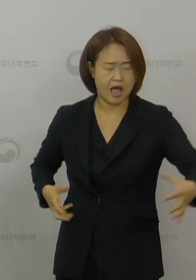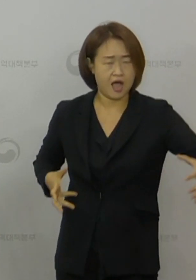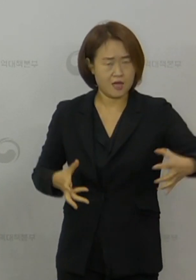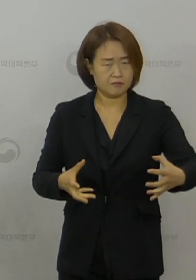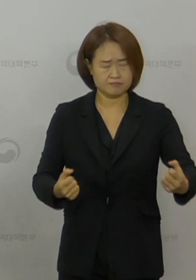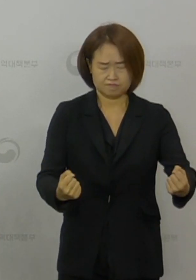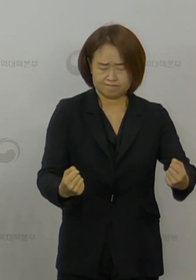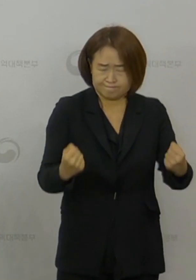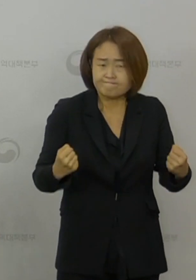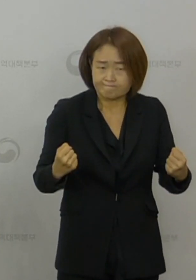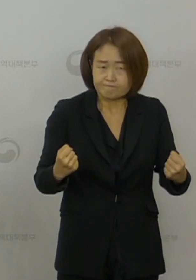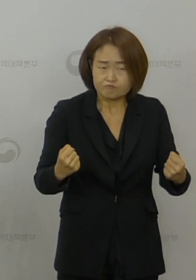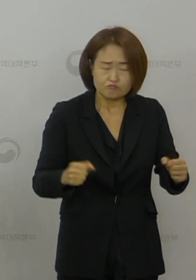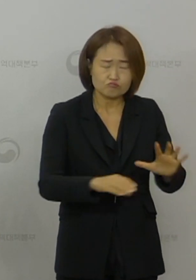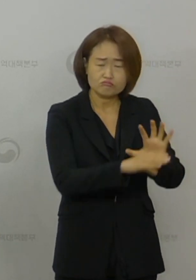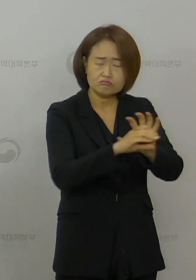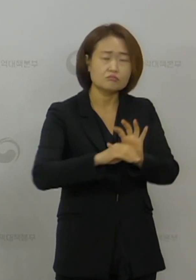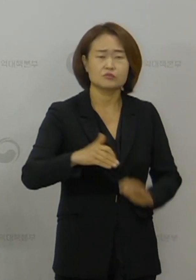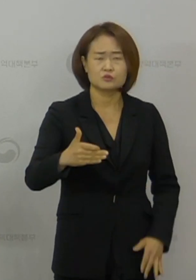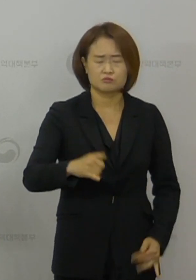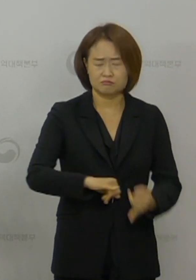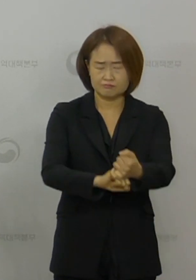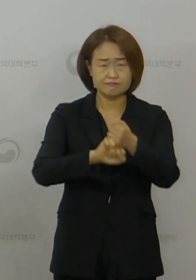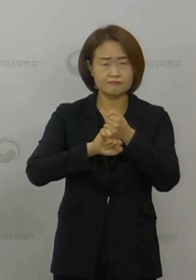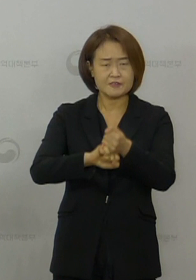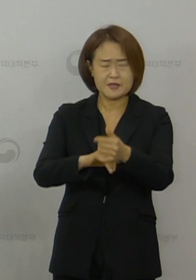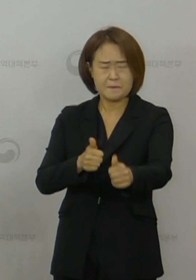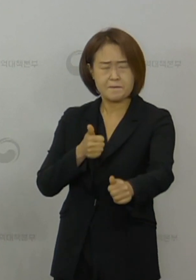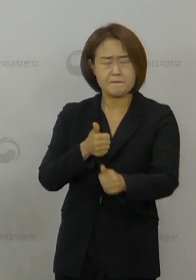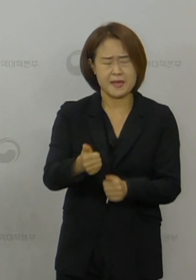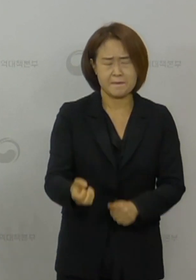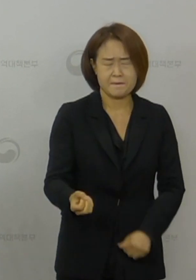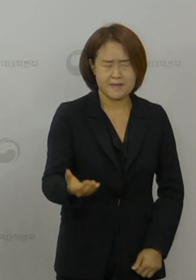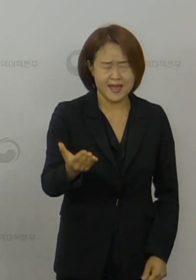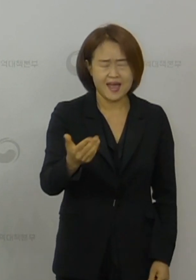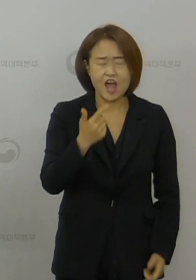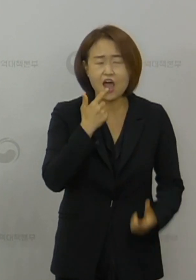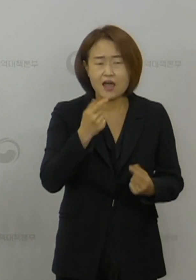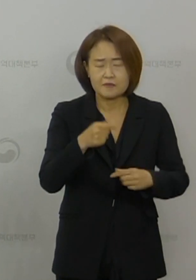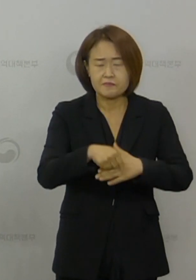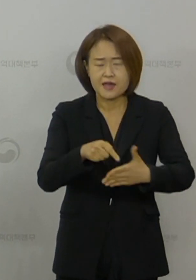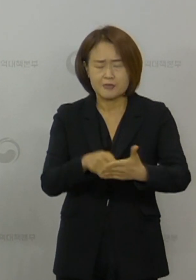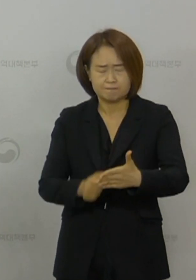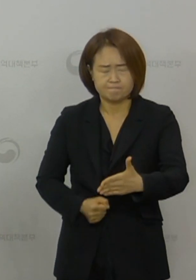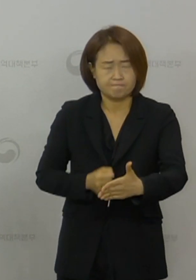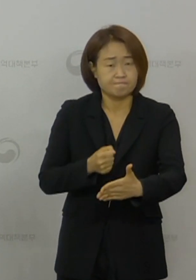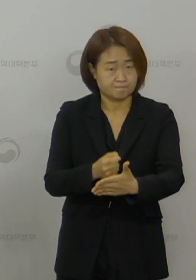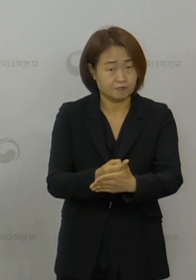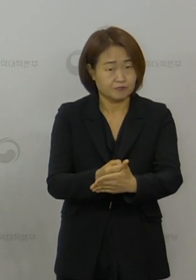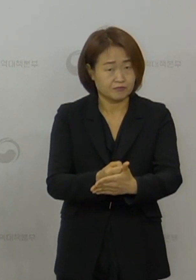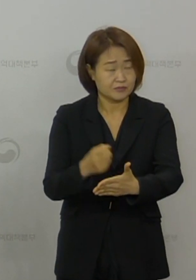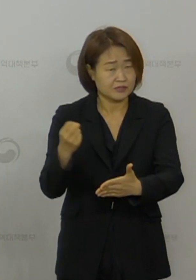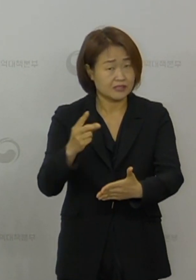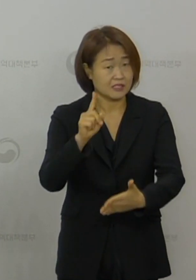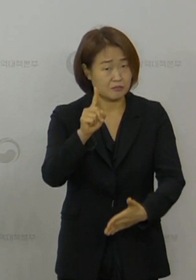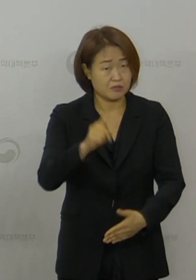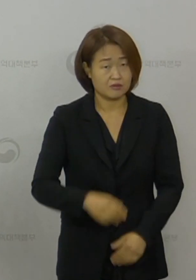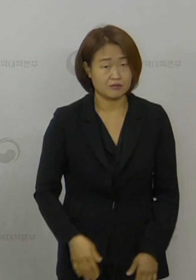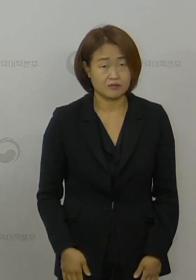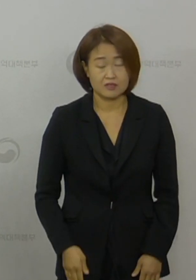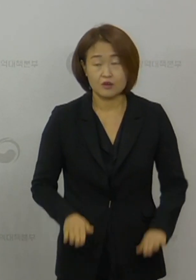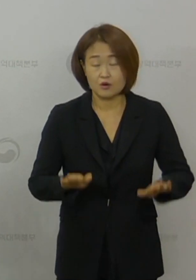모아서 코로나19를 반드시 이겨내야 되겠다는 다짐을 다시 한번 하면서 앞서